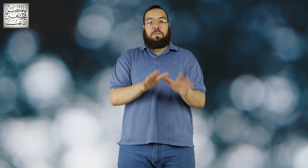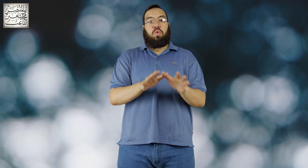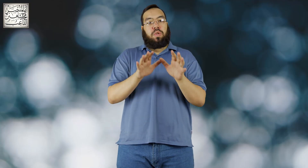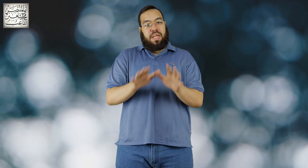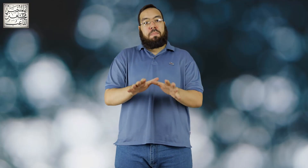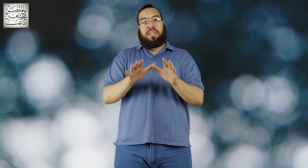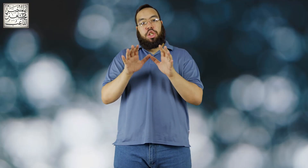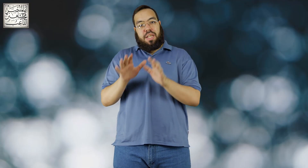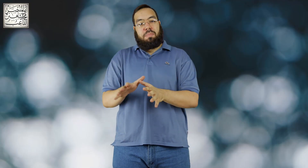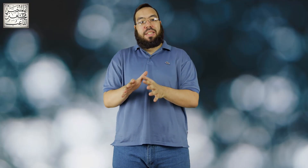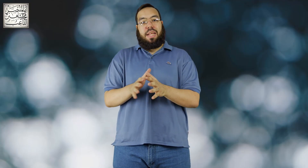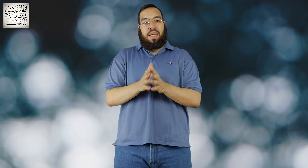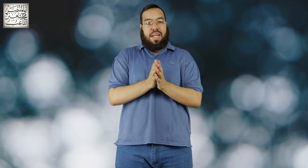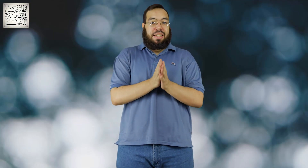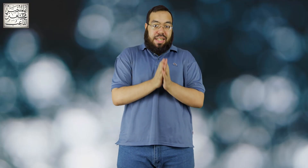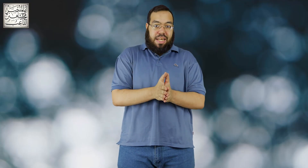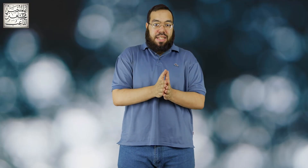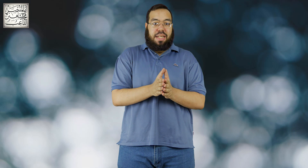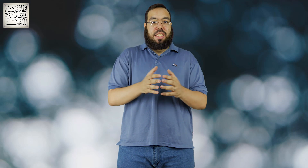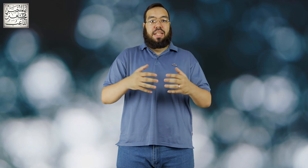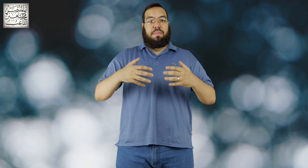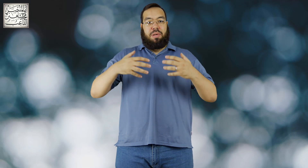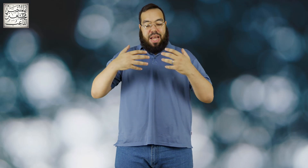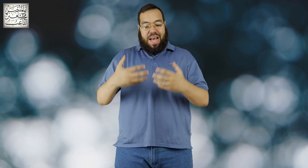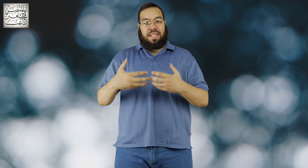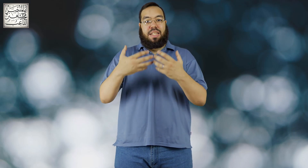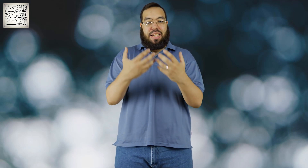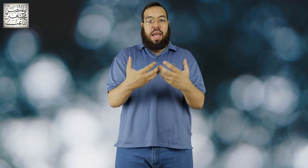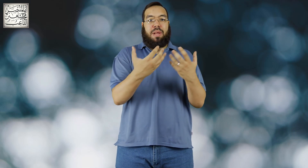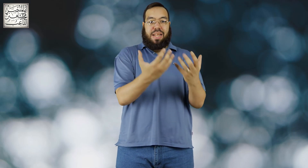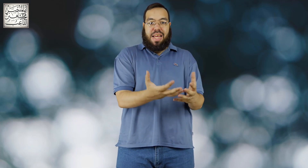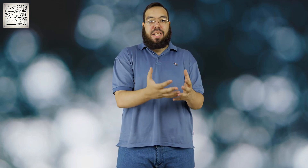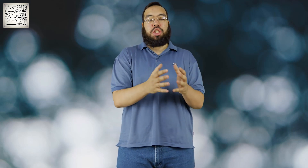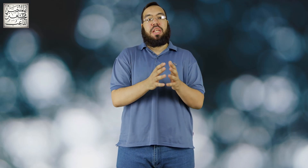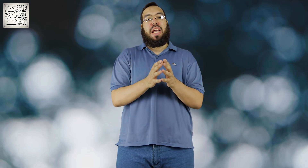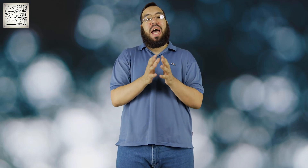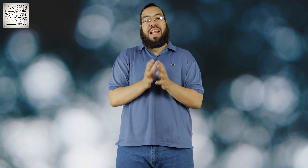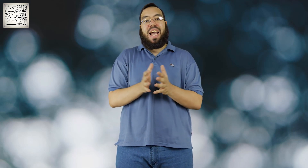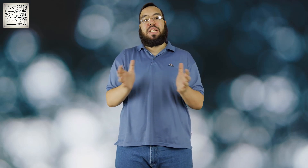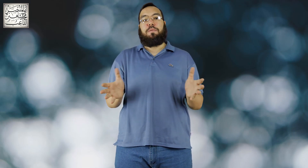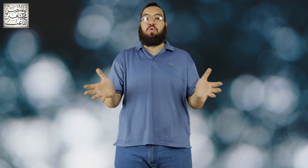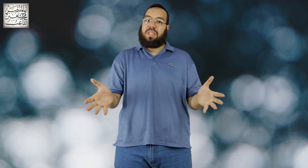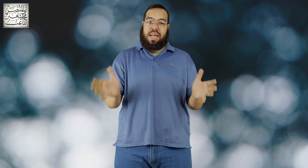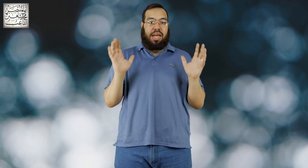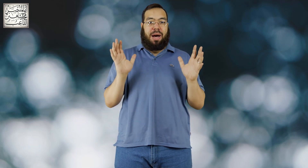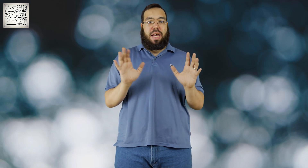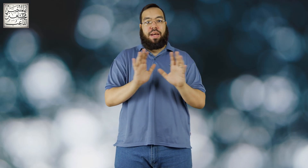الفلوس البدجت الميزانية ناس كتيرة جدا جدا جدا بتحدد الكاميرا اللي هي هتشتريها على قد الفلوس اللي هي معاها